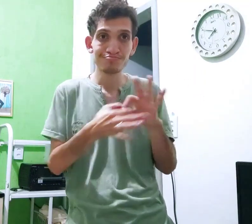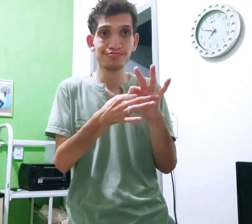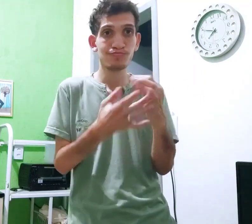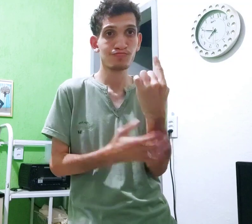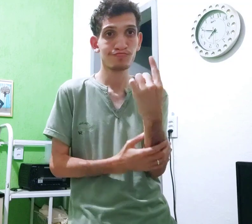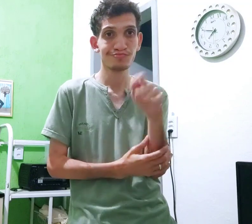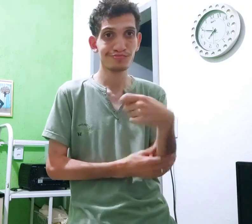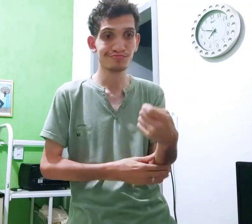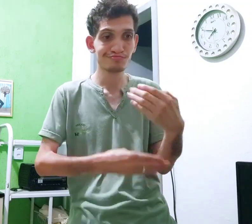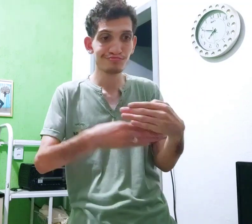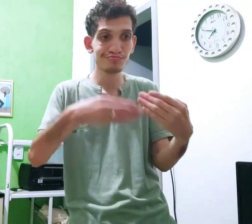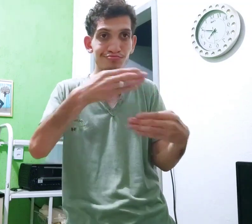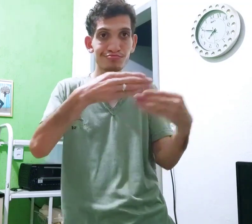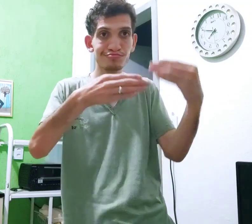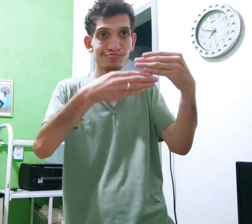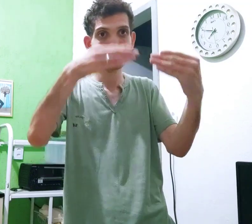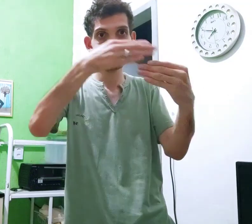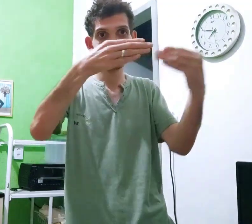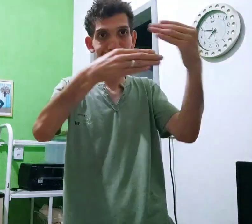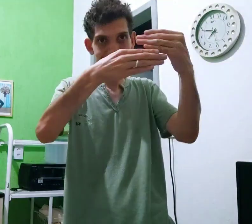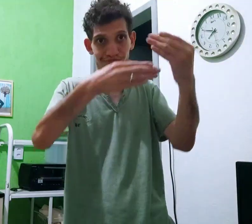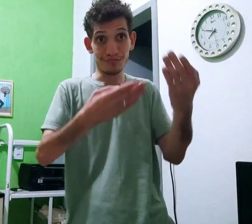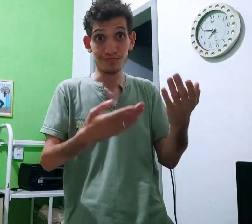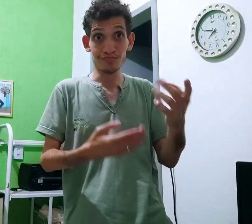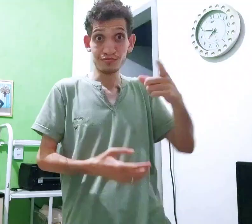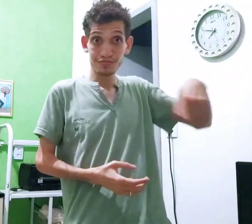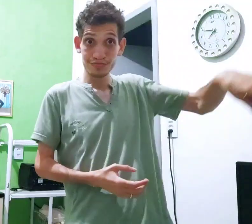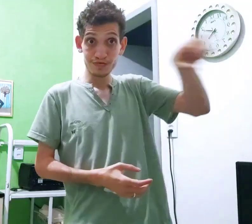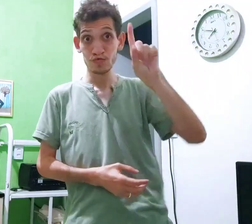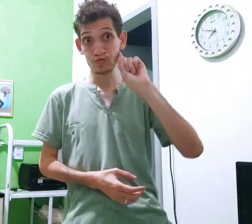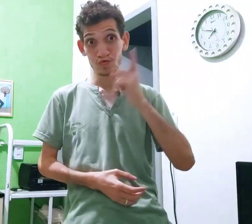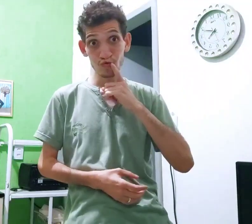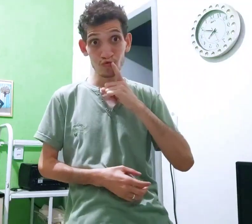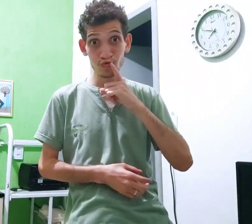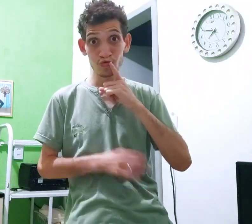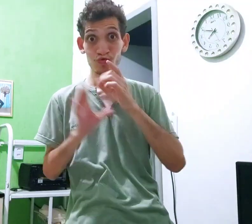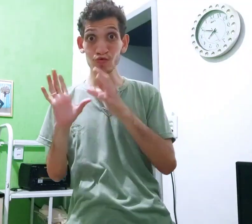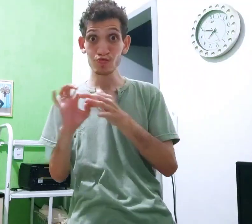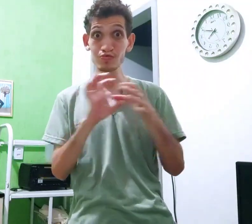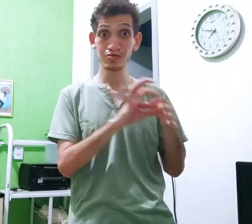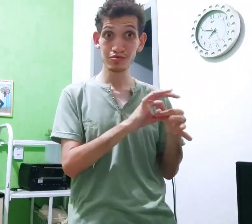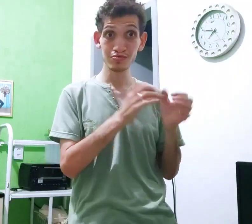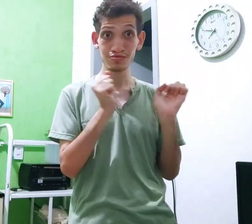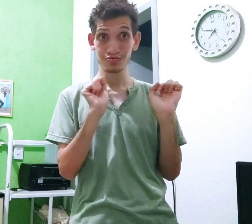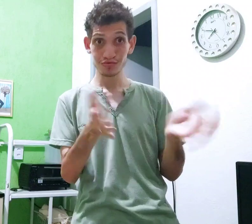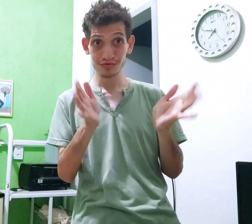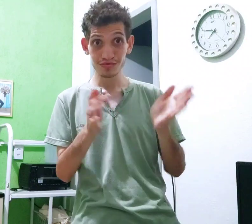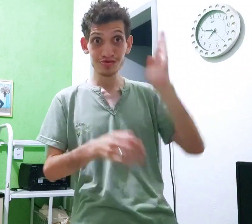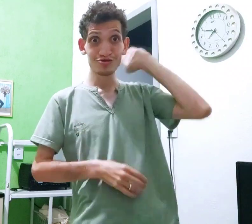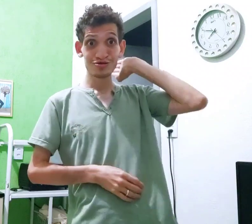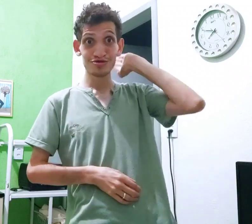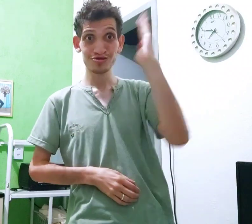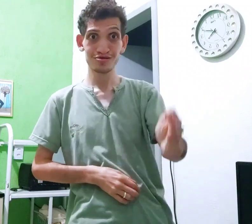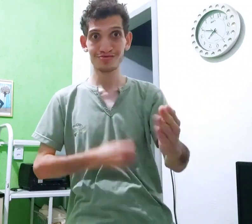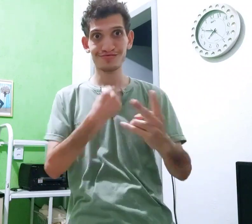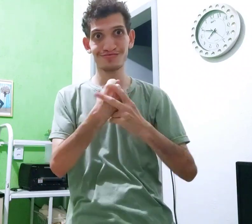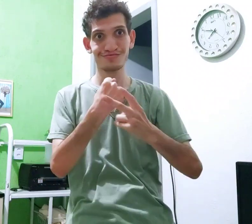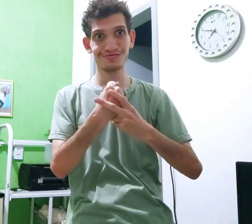Então é conectado em um sinal só Construir com tesouro Então eles e os surdos no contexto sinalizam